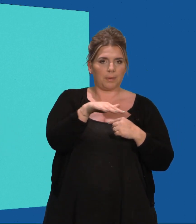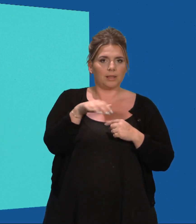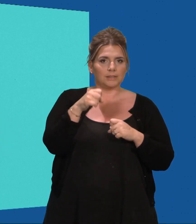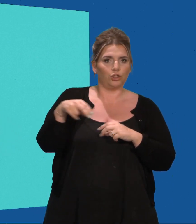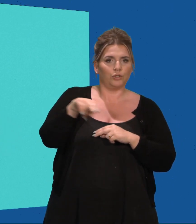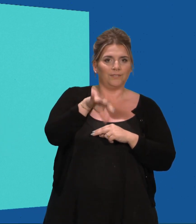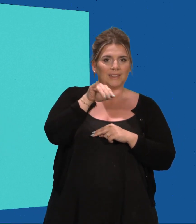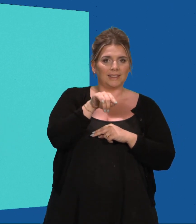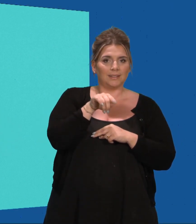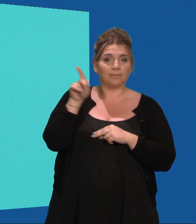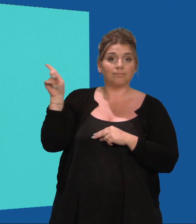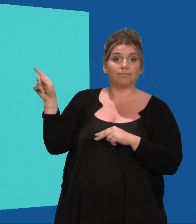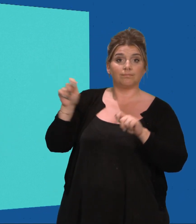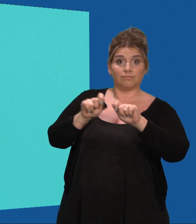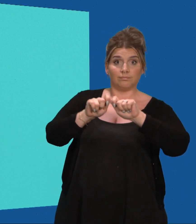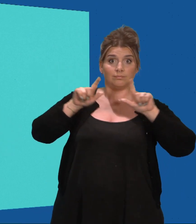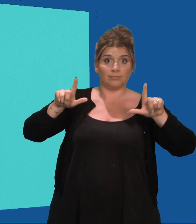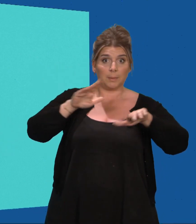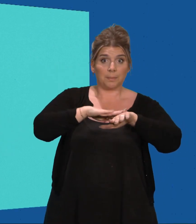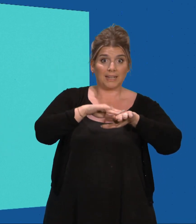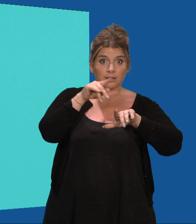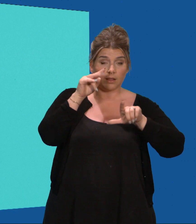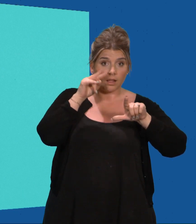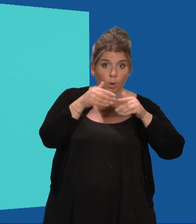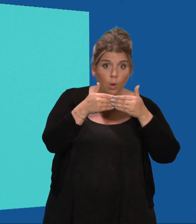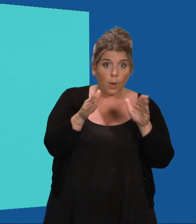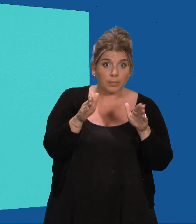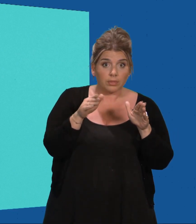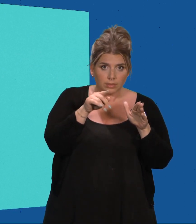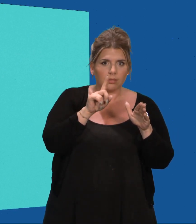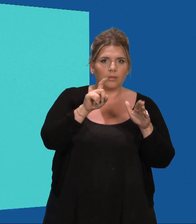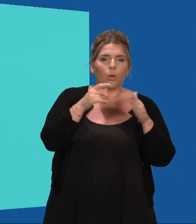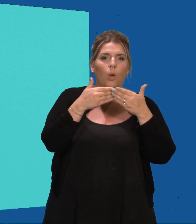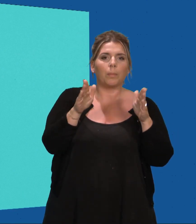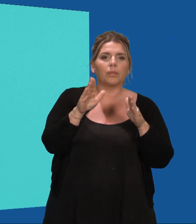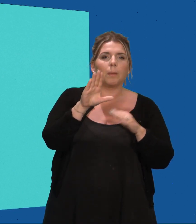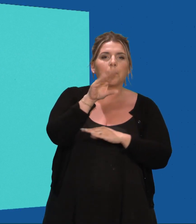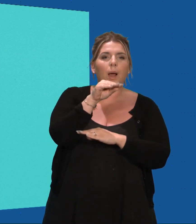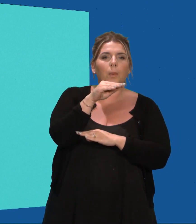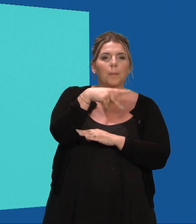Tik op het bericht dat je wil openen. Klik daarna op de blauwe pdf-link.